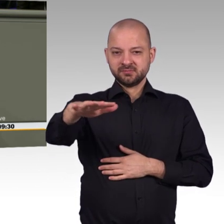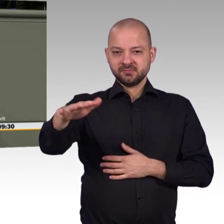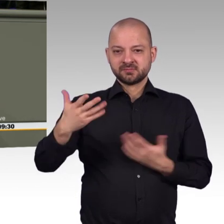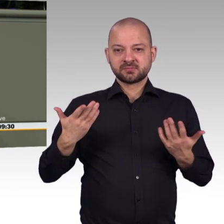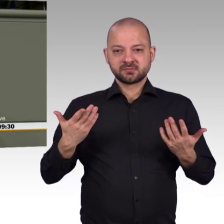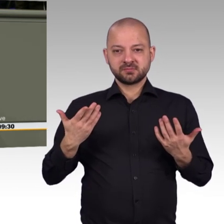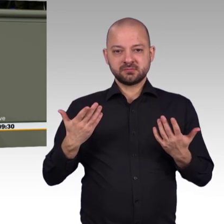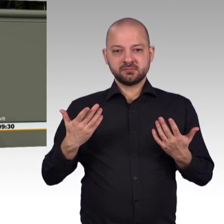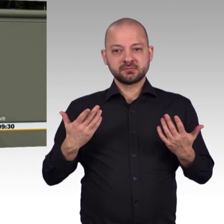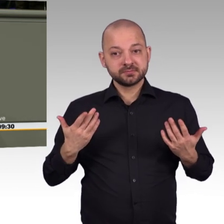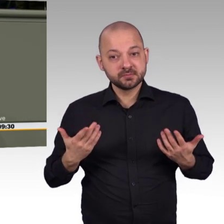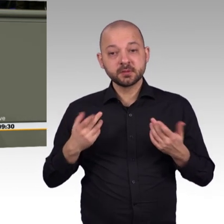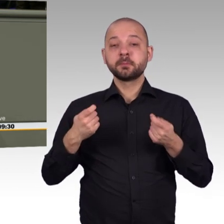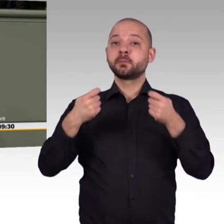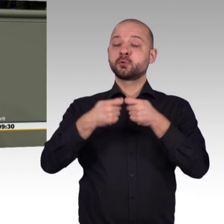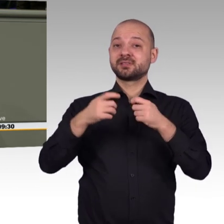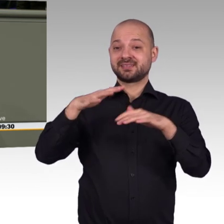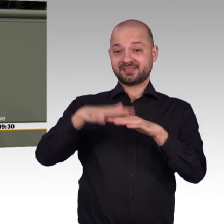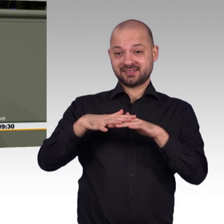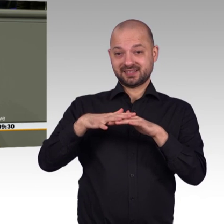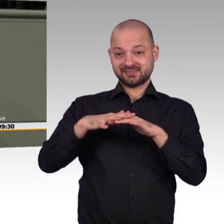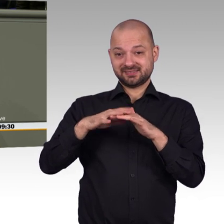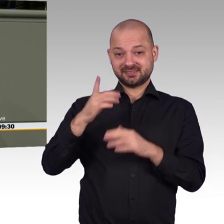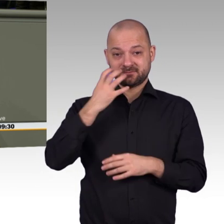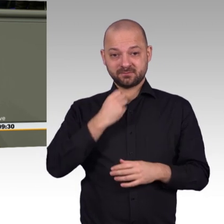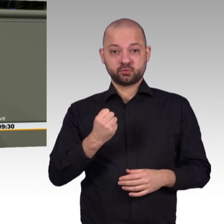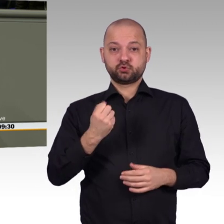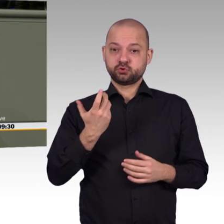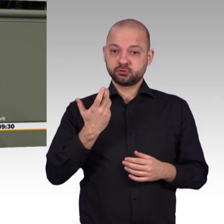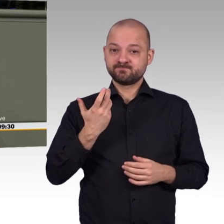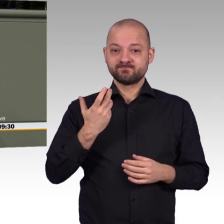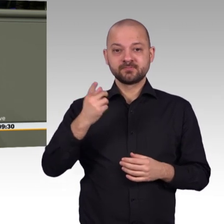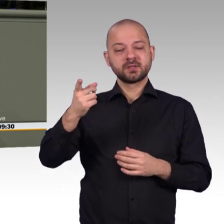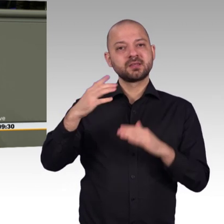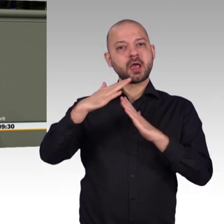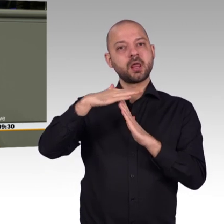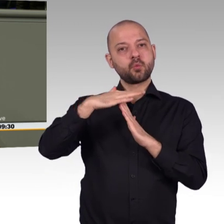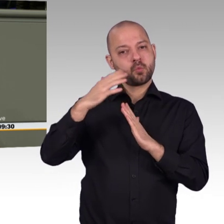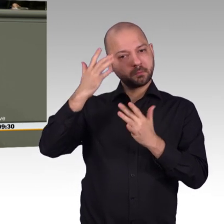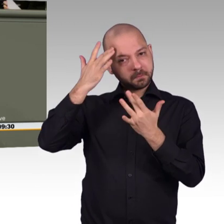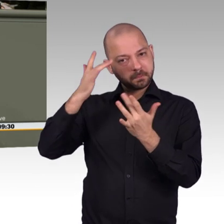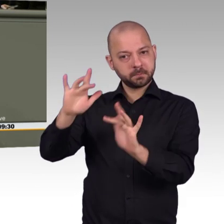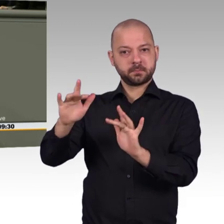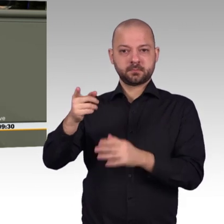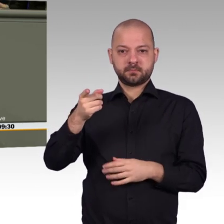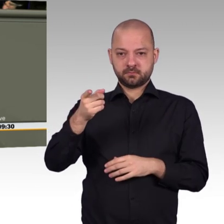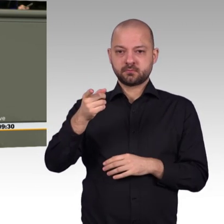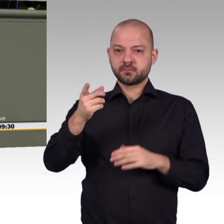uns der EU-Rechnungshof, dass es den Ausbau von Glasfaser in Deutschland aktiv behindert hat, gefördert mit Steuergeld.